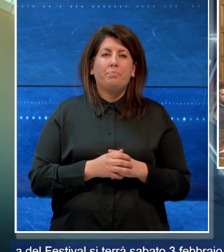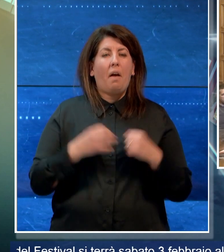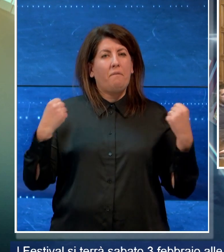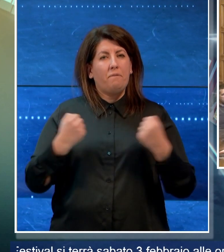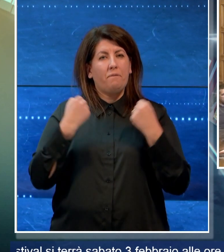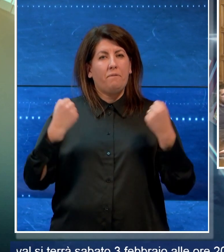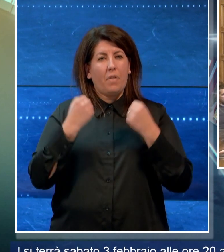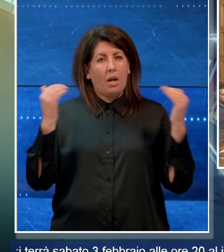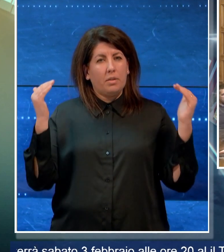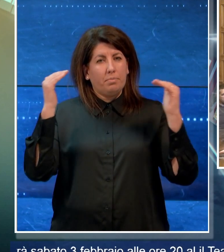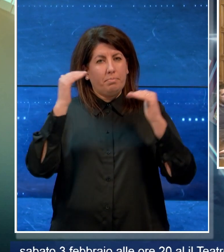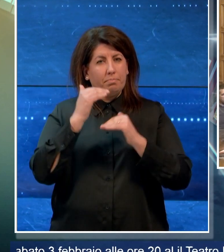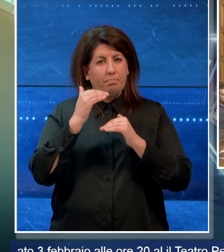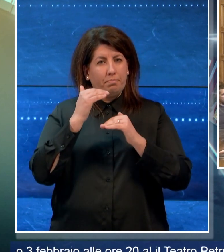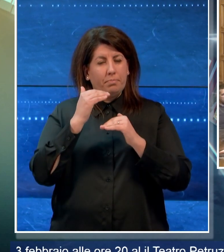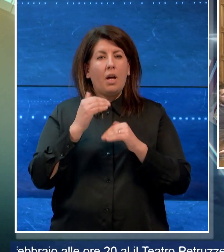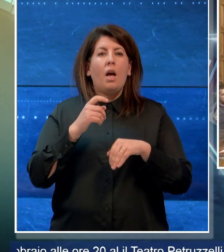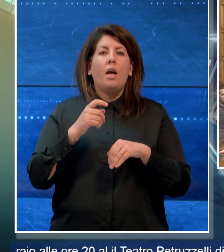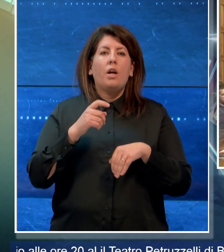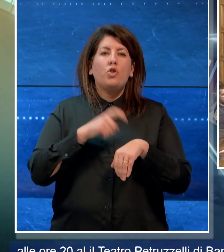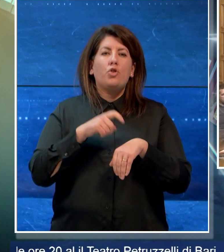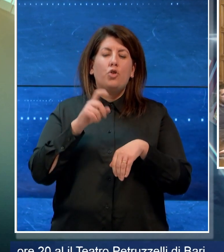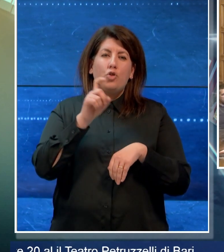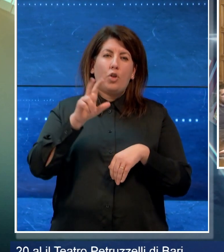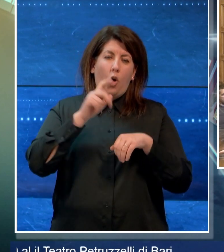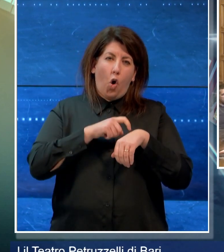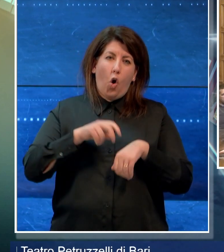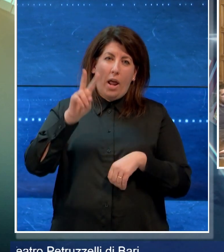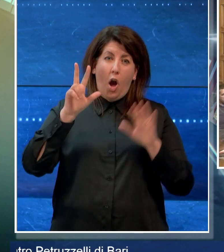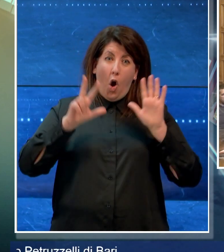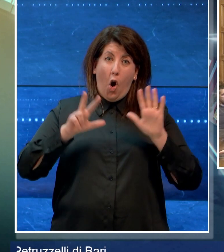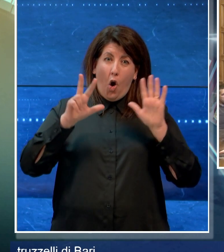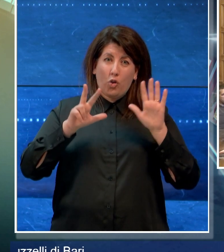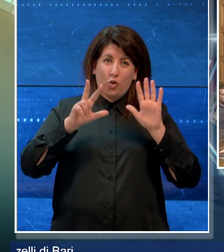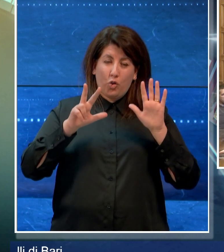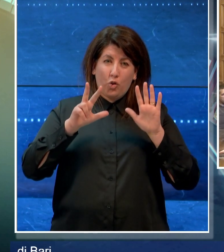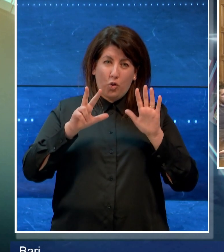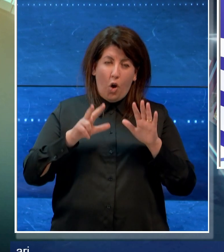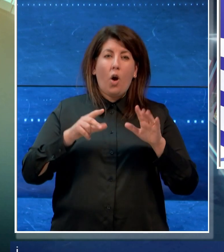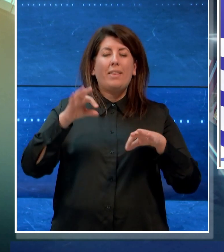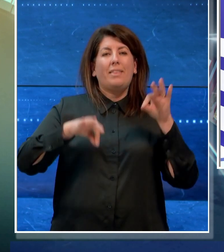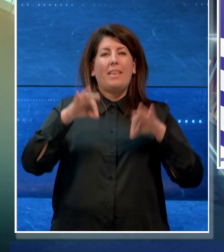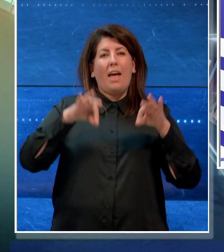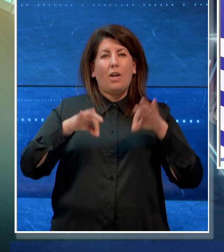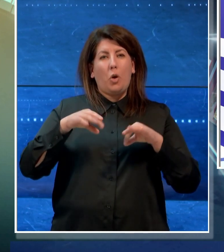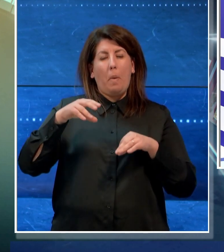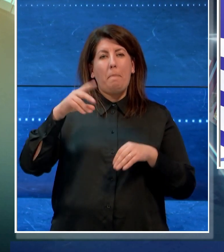festival si terrà sabato 3 febbraio alle 20 al Teatro Petruzzelli di Bari.